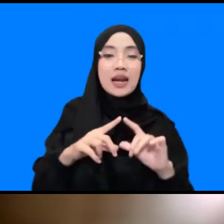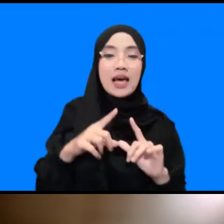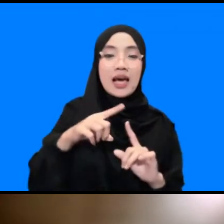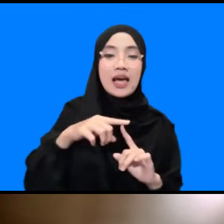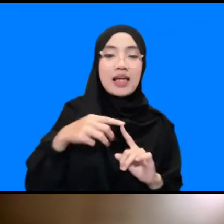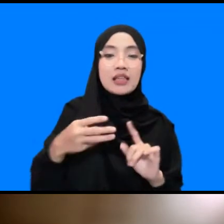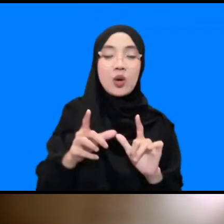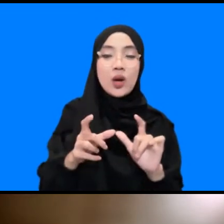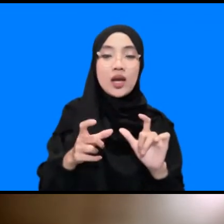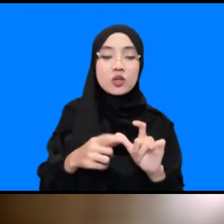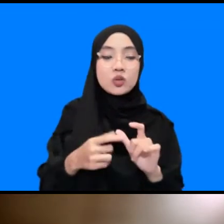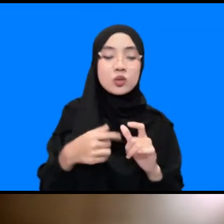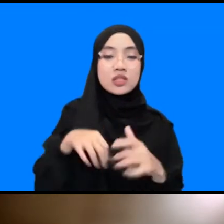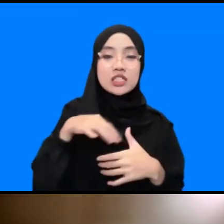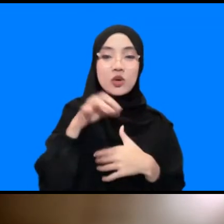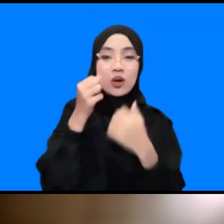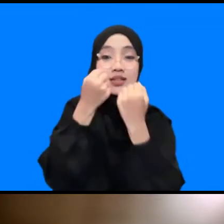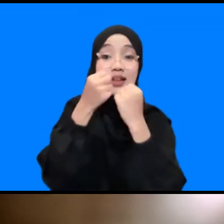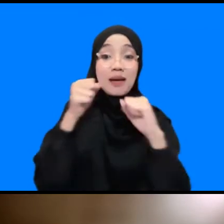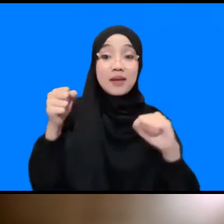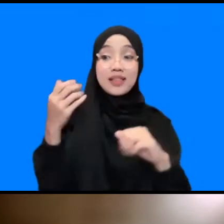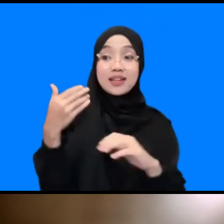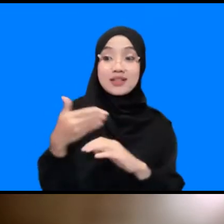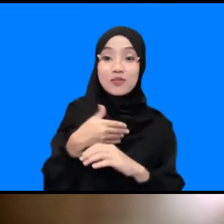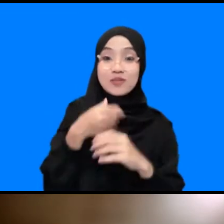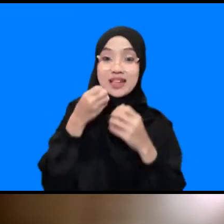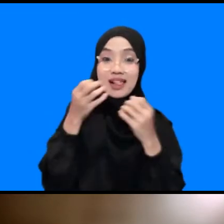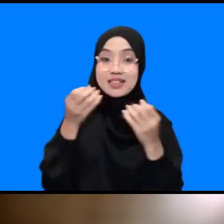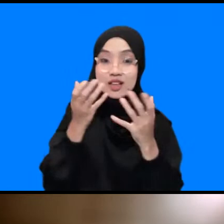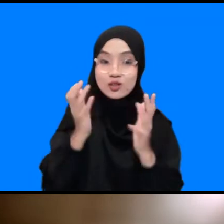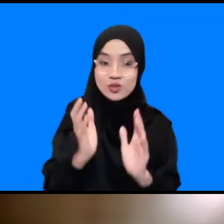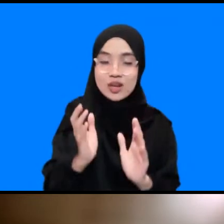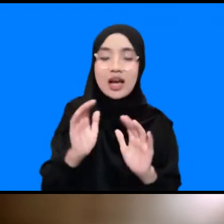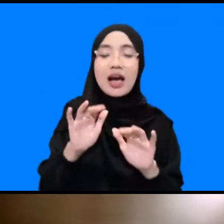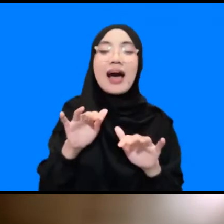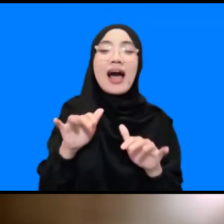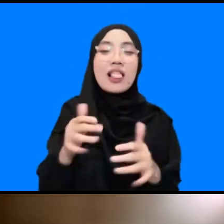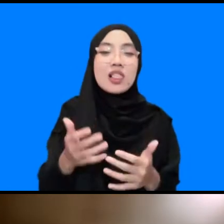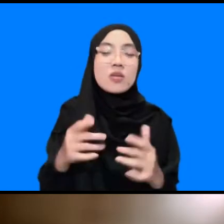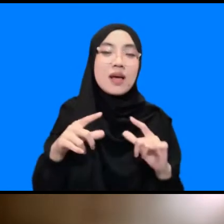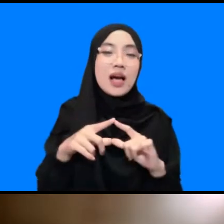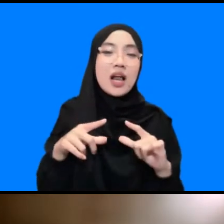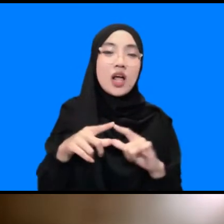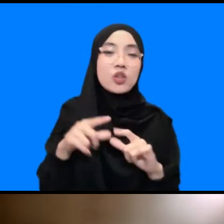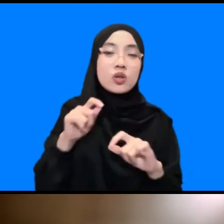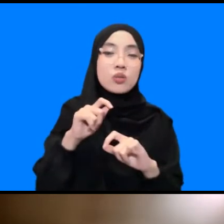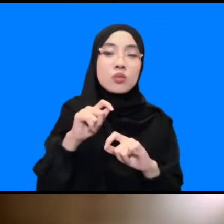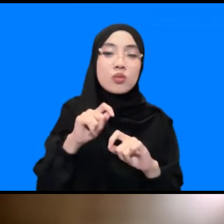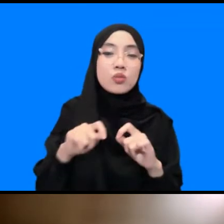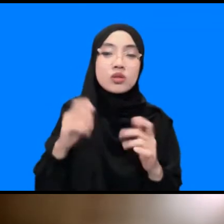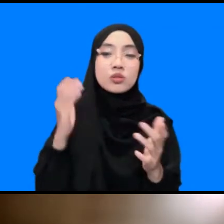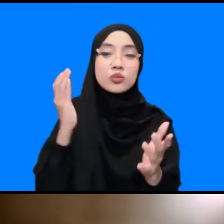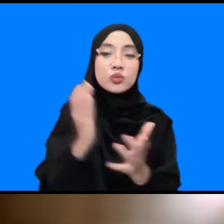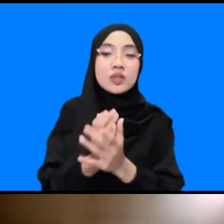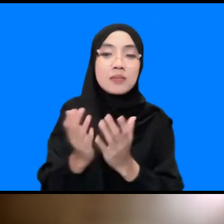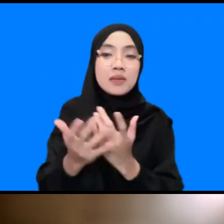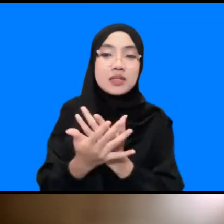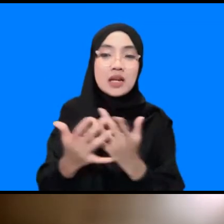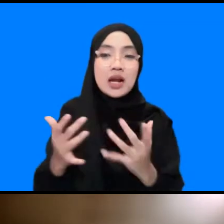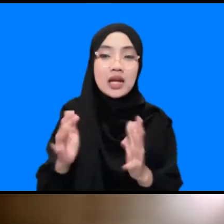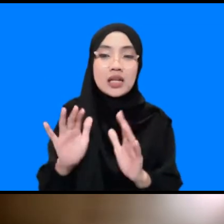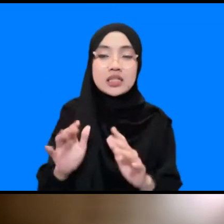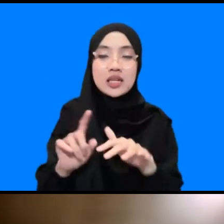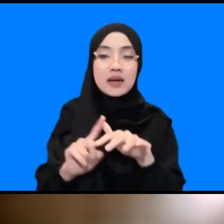penyelamatan jua seperti yang tadi Irina bilang ataukah dia hanya sebagai alat pendukung keputusan masyarakat yang telah